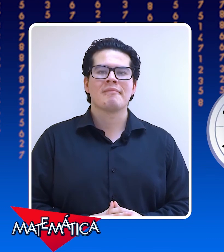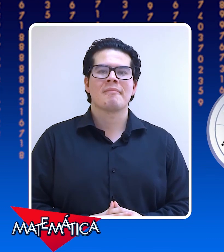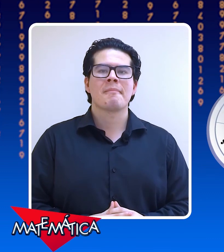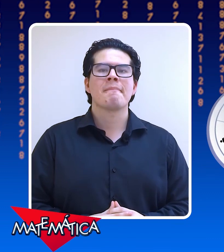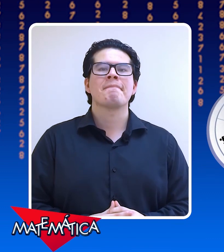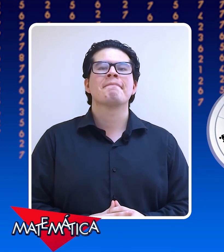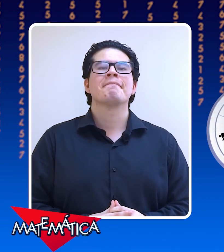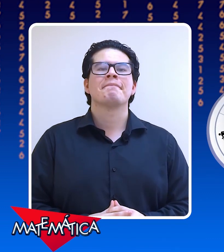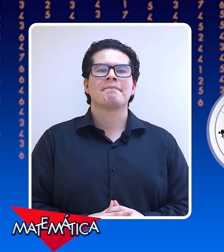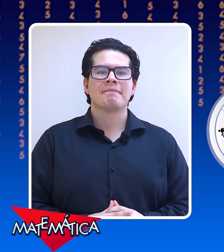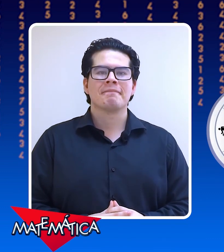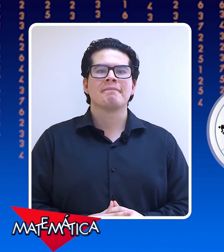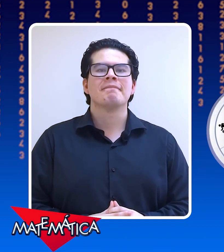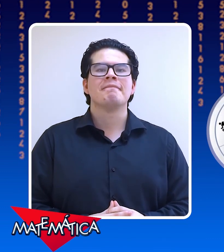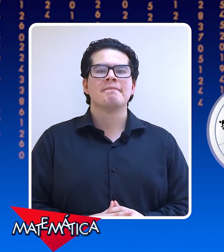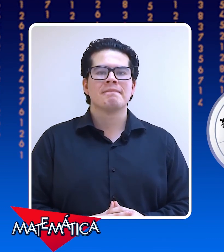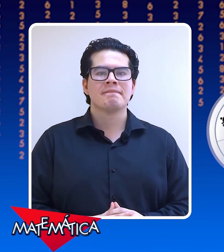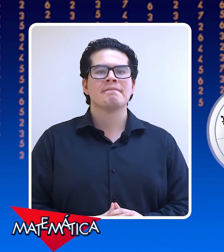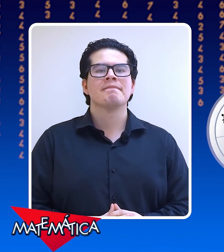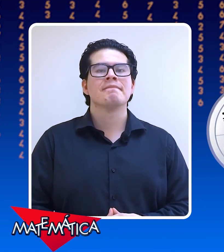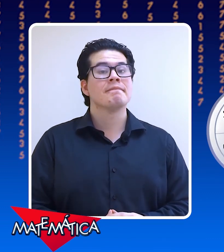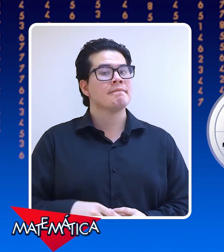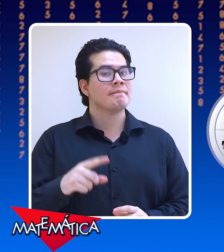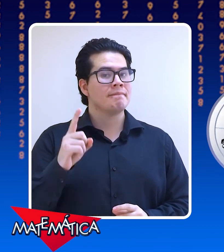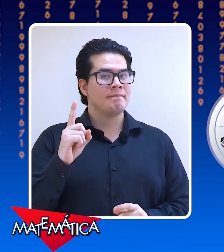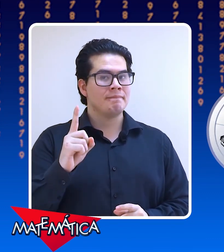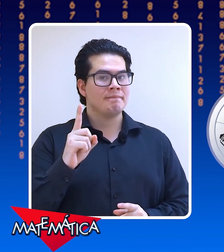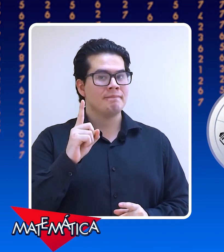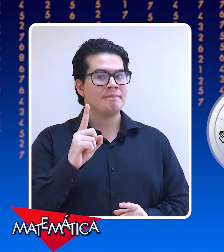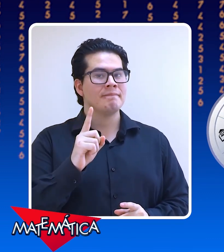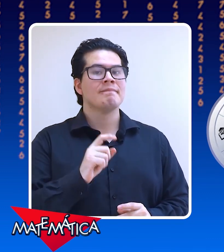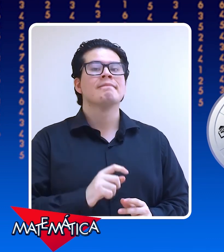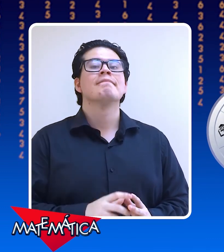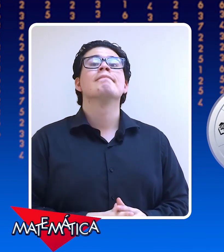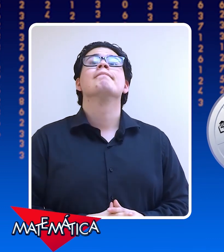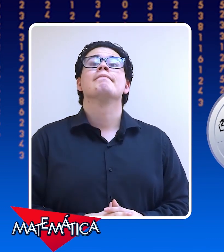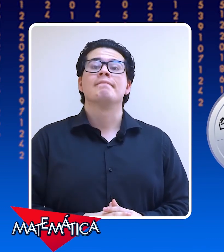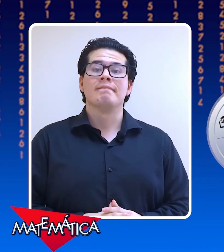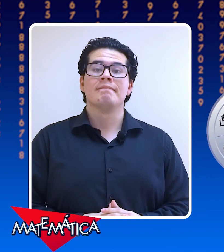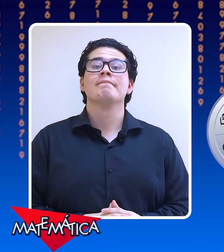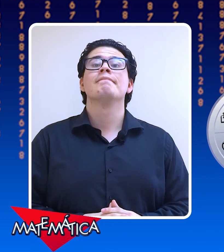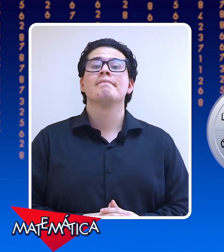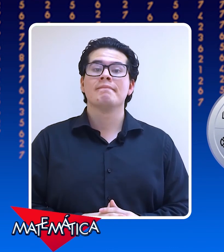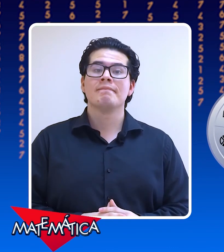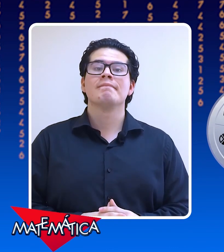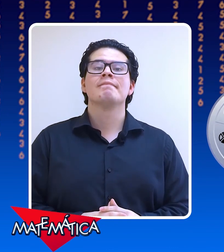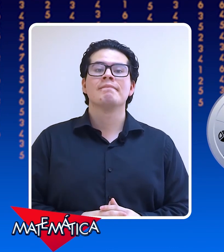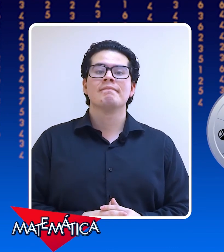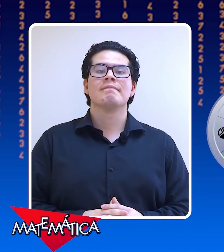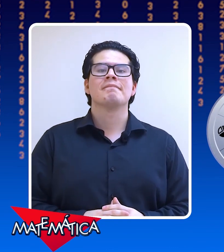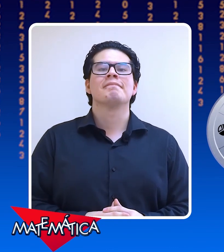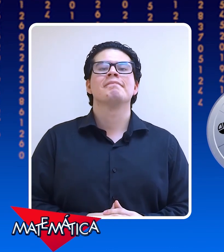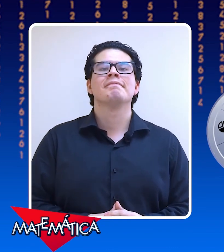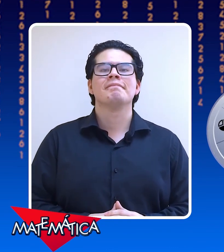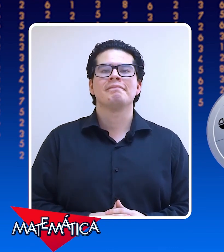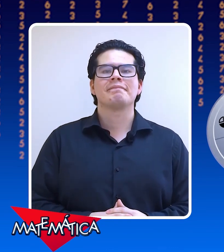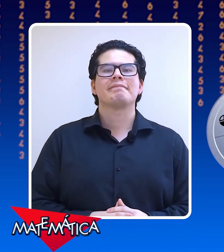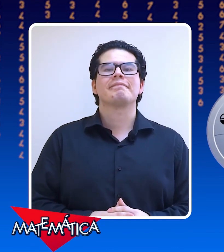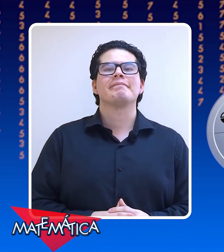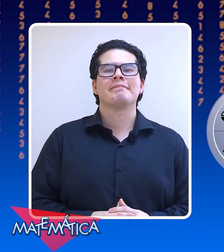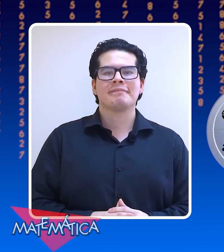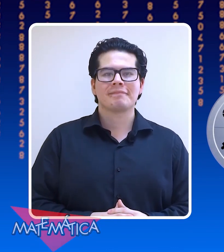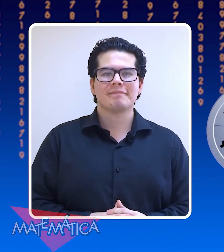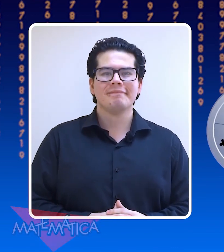no olviden descargar muchísimos ejercicios divertidos pueden encontrarlos en YouTube de repente en muchas páginas por ahí de matemáticas